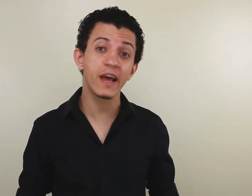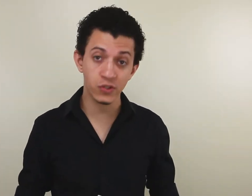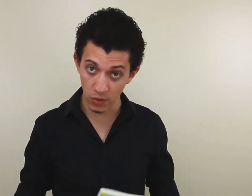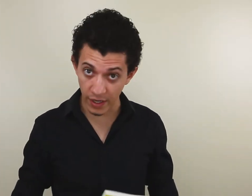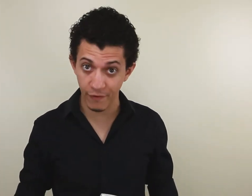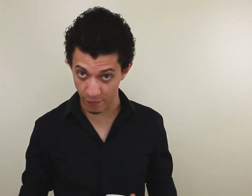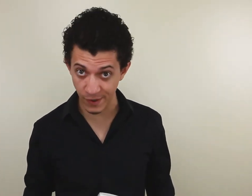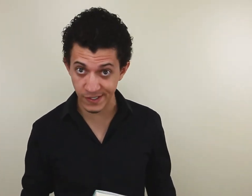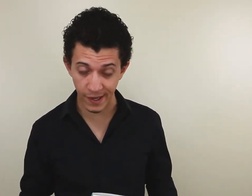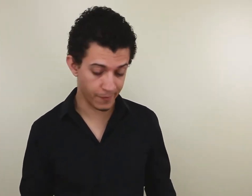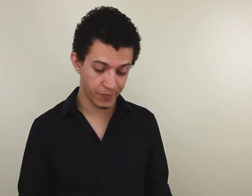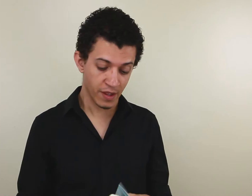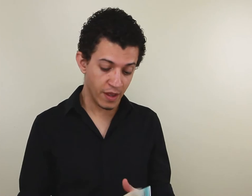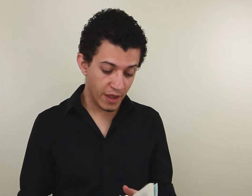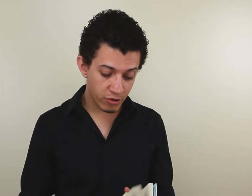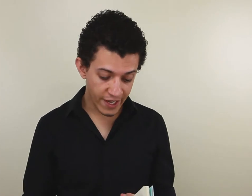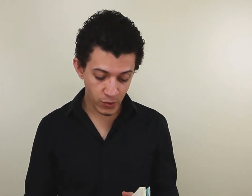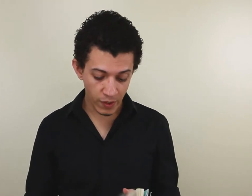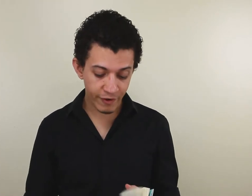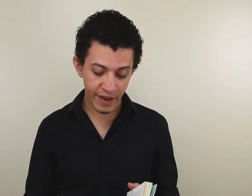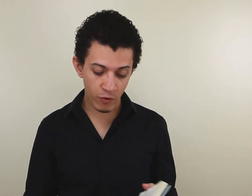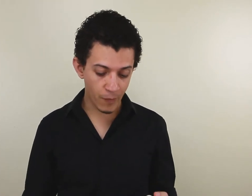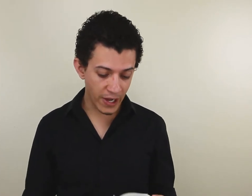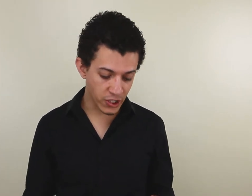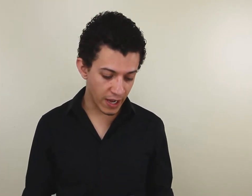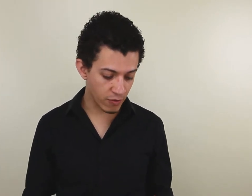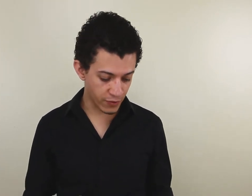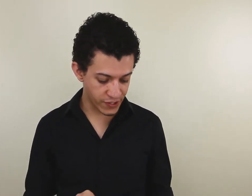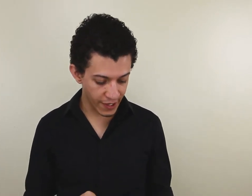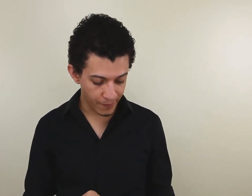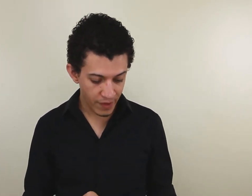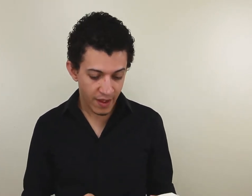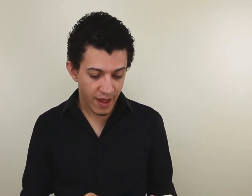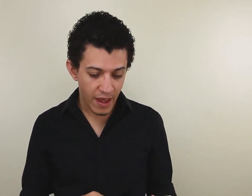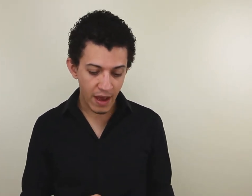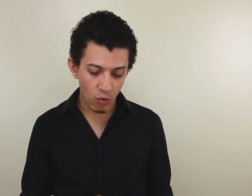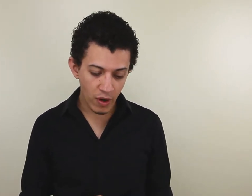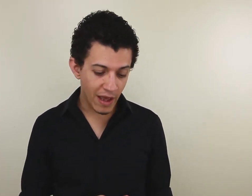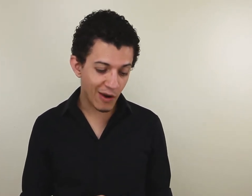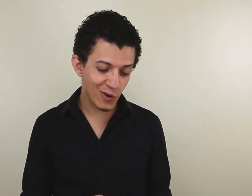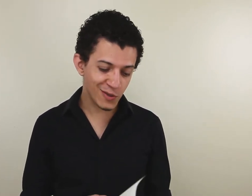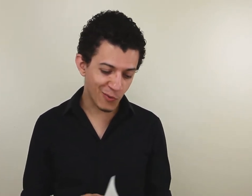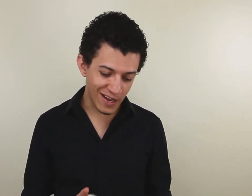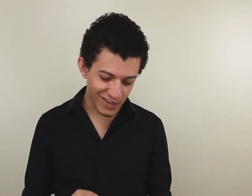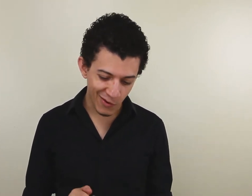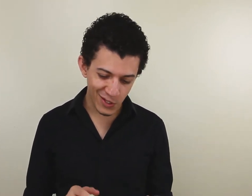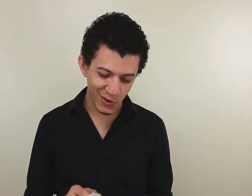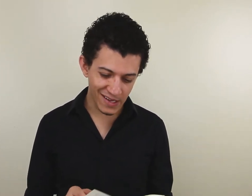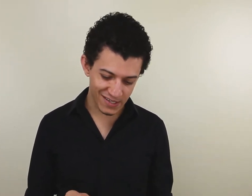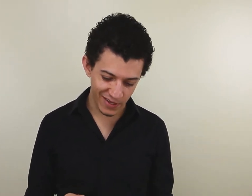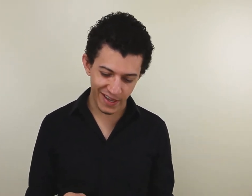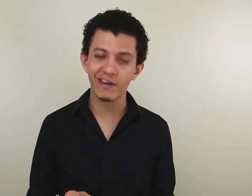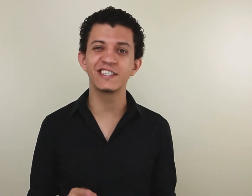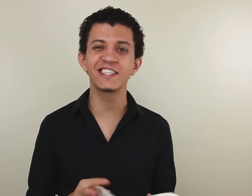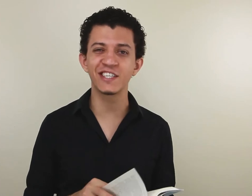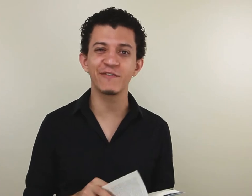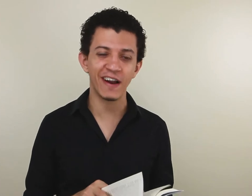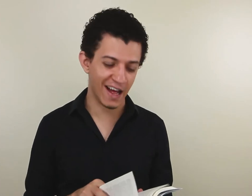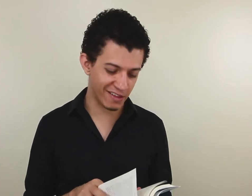trecho do livro com você. E o trecho do livro que eu quero compartilhar com você é quase que a continuação daquilo que a gente já tinha falado